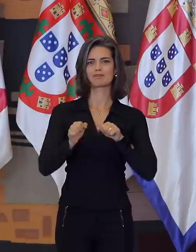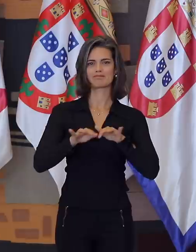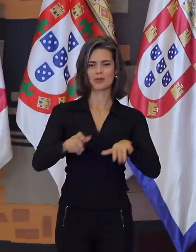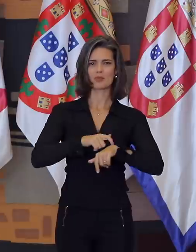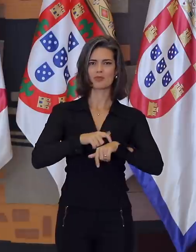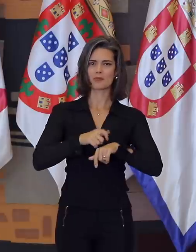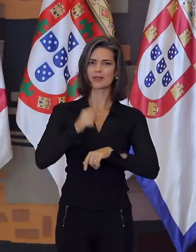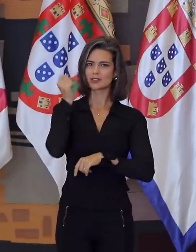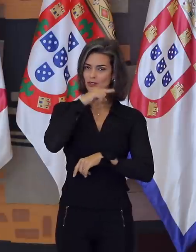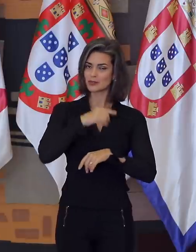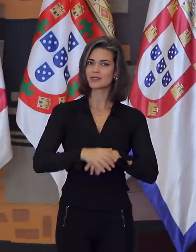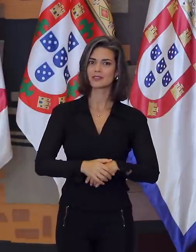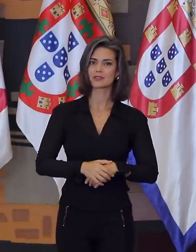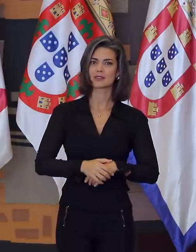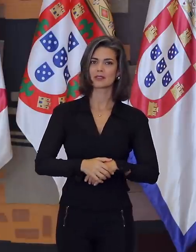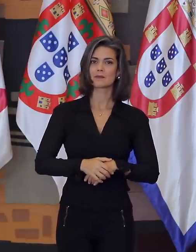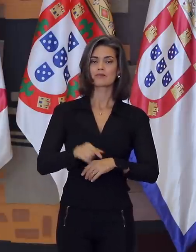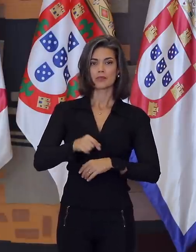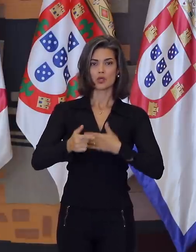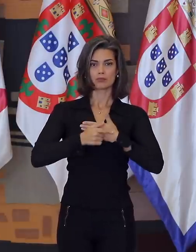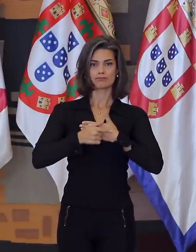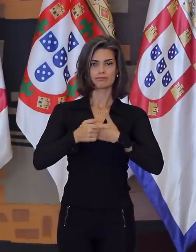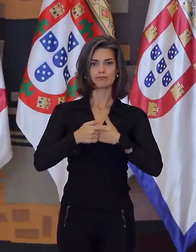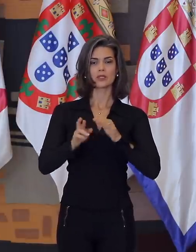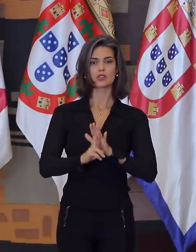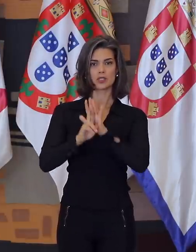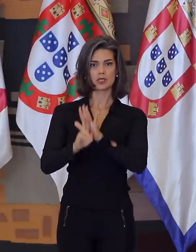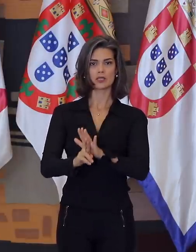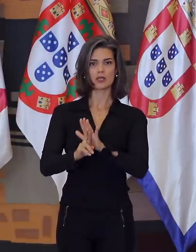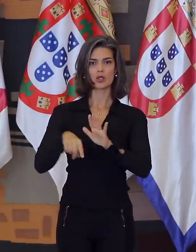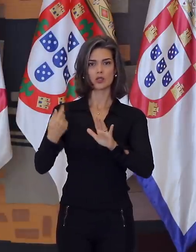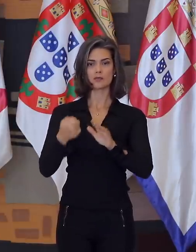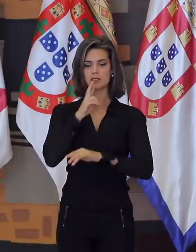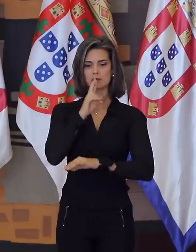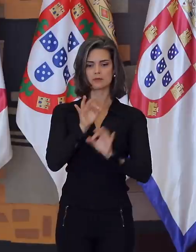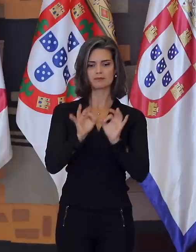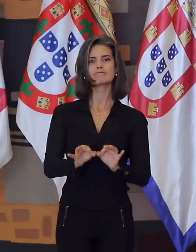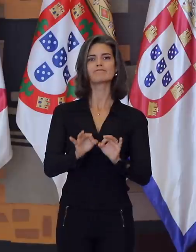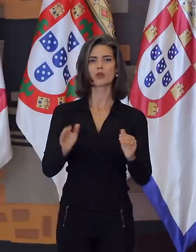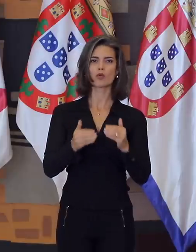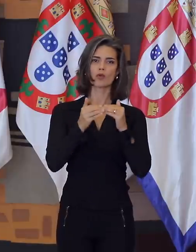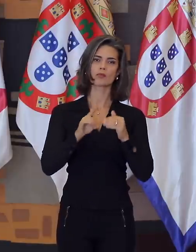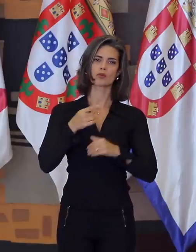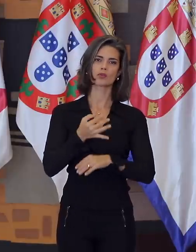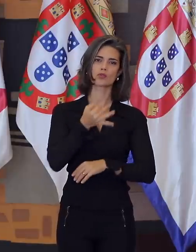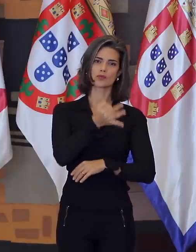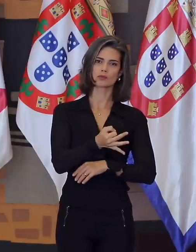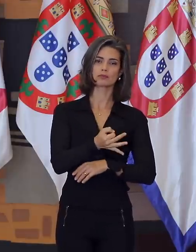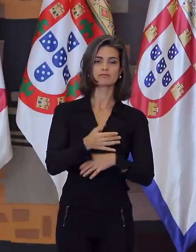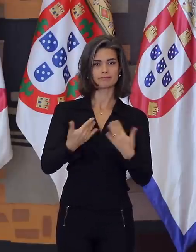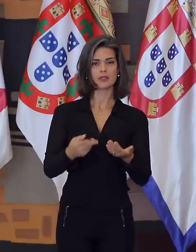No precoce exercício da diplomacia, nossa resposta já tinha de estar à altura de nosso cargo. E assim o